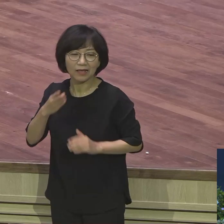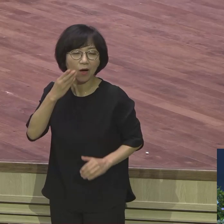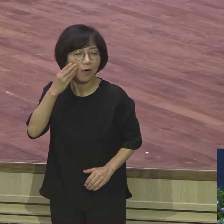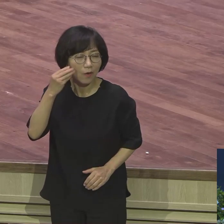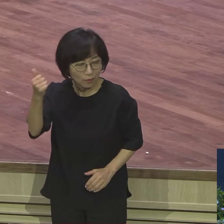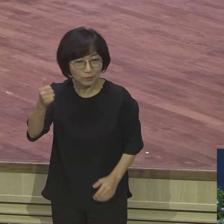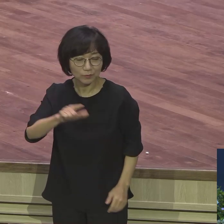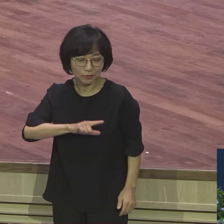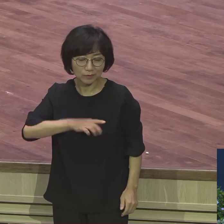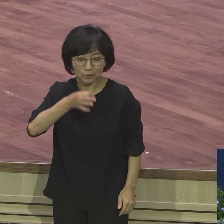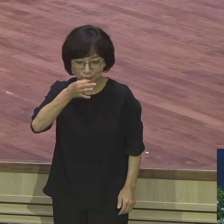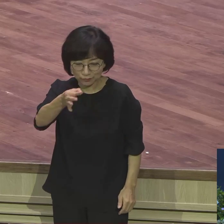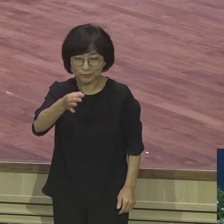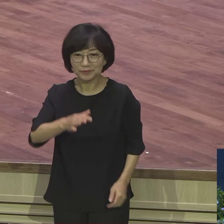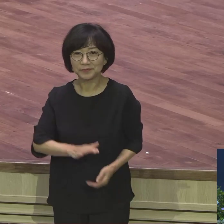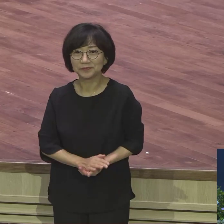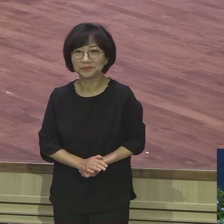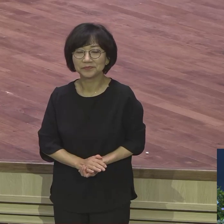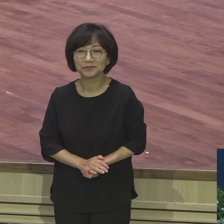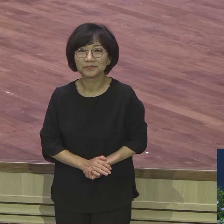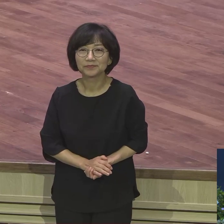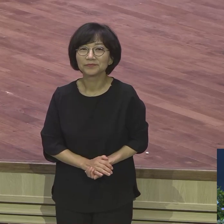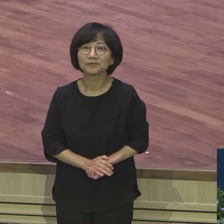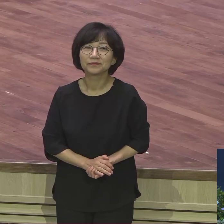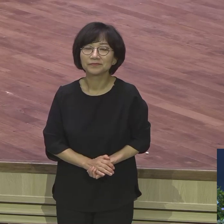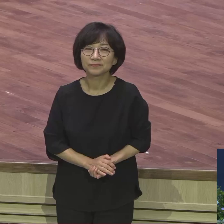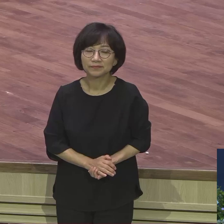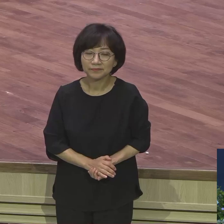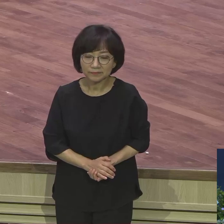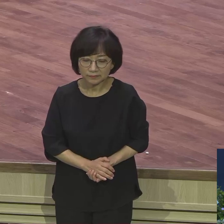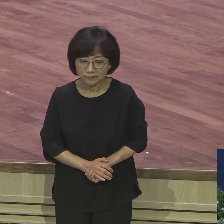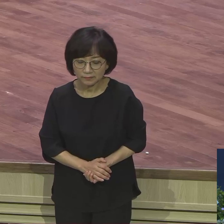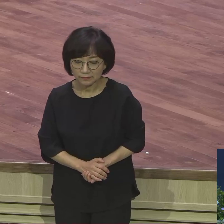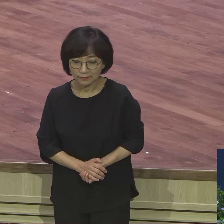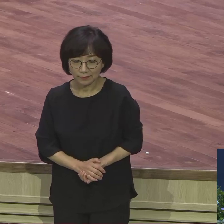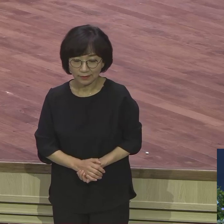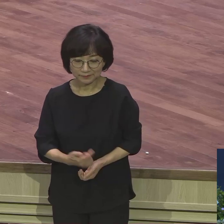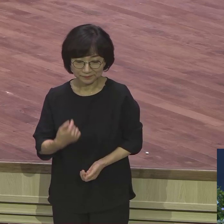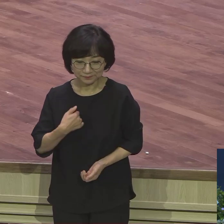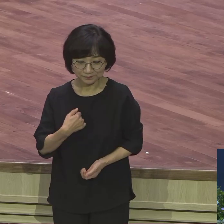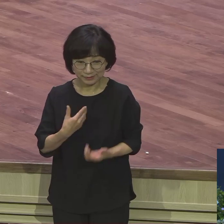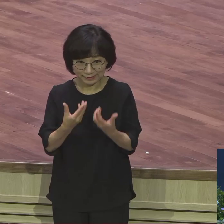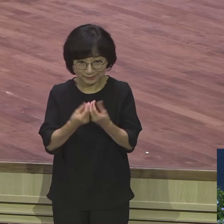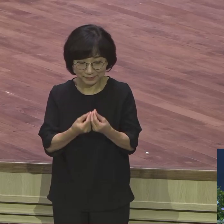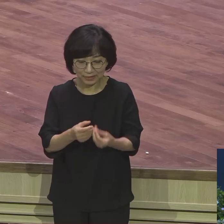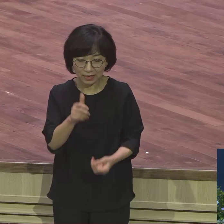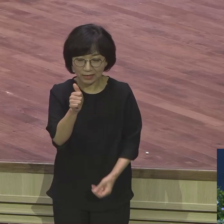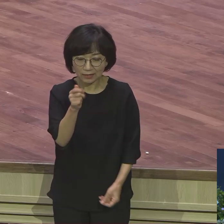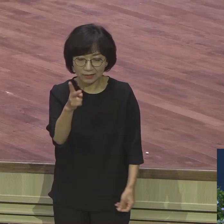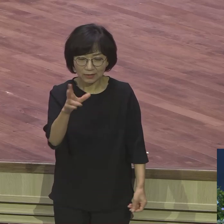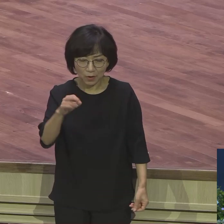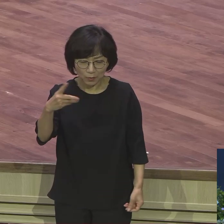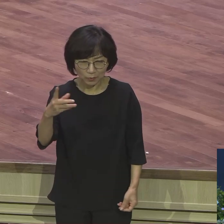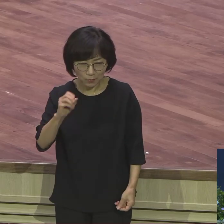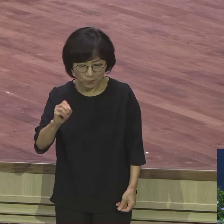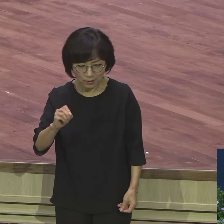더 쉽게 말하면 형통은 내가 무슨 형통하려고 노력하는 것이 아니고